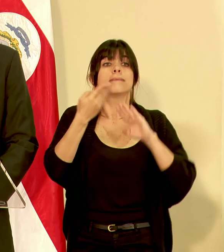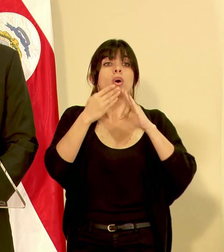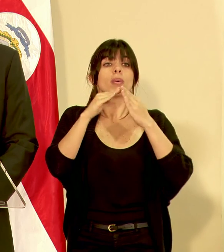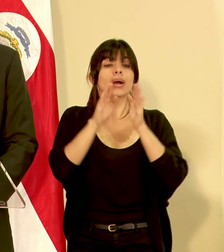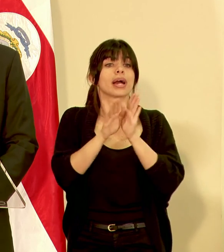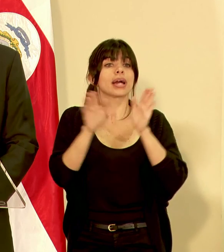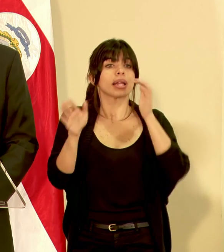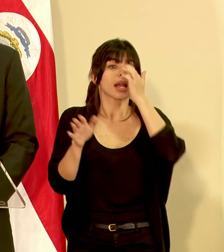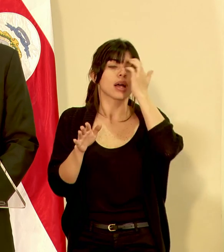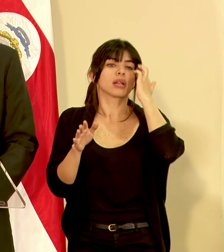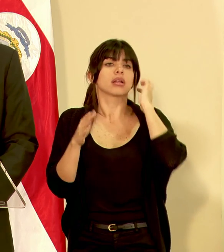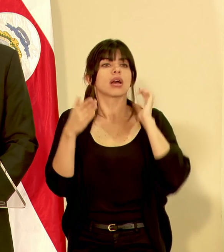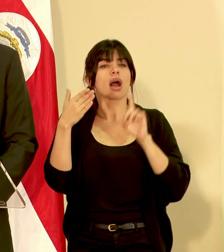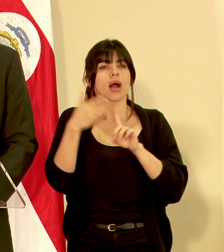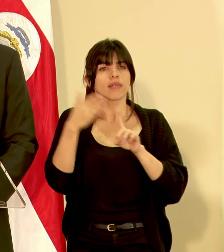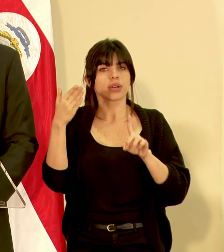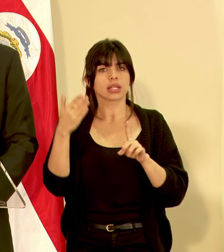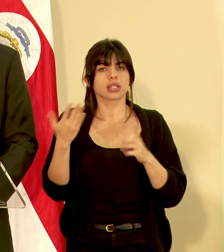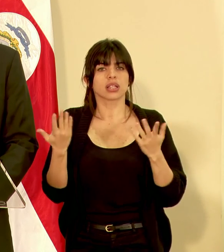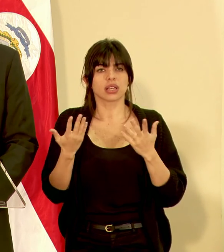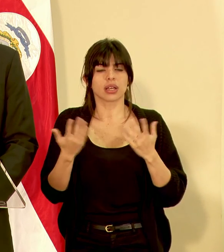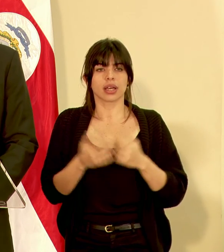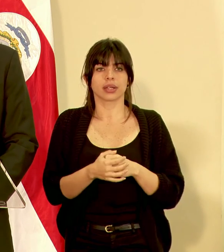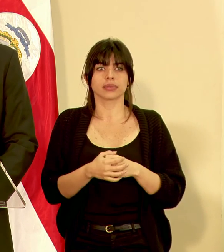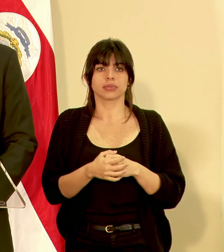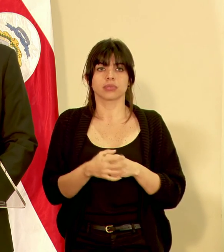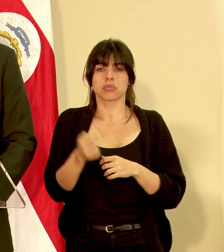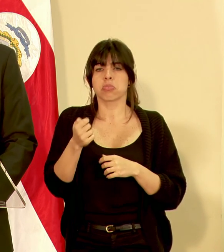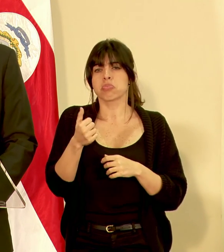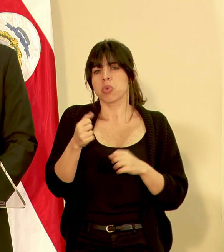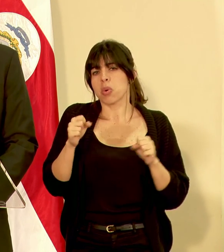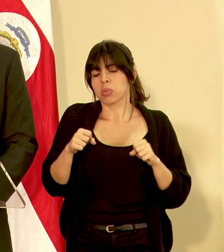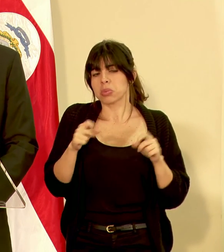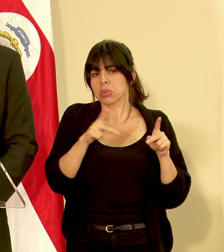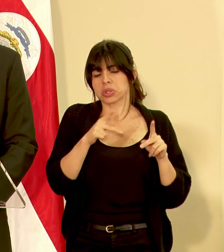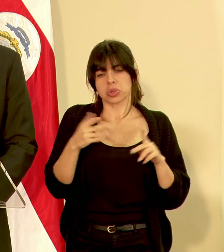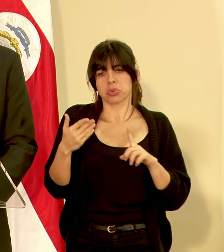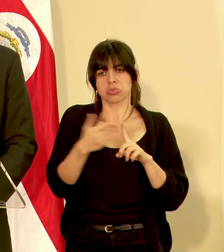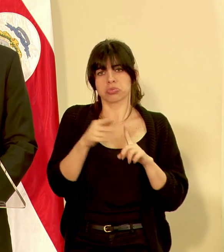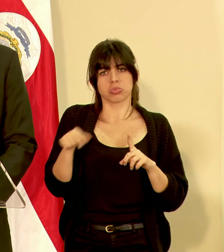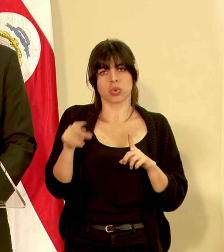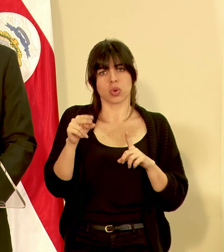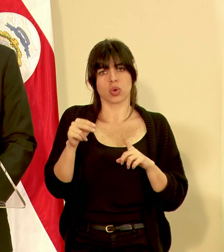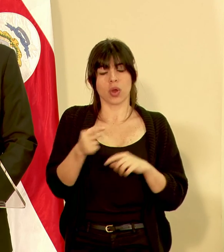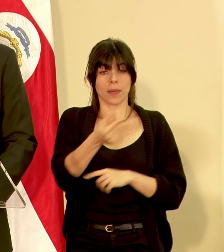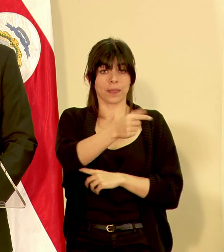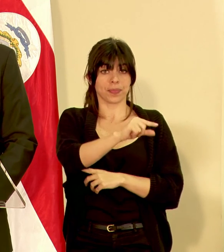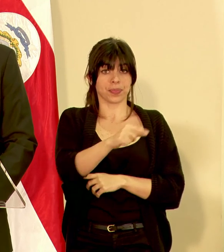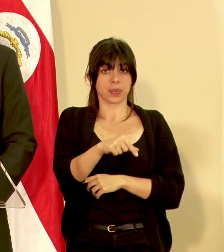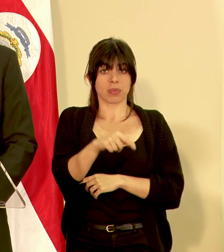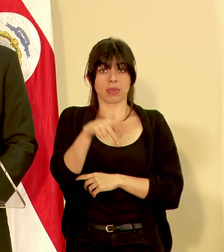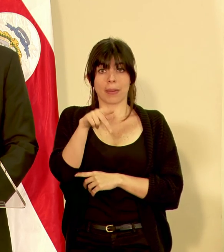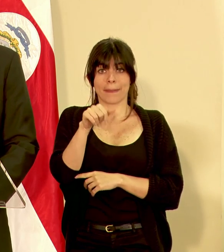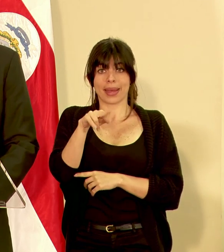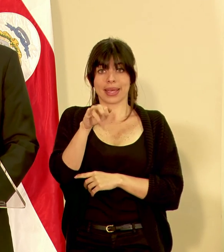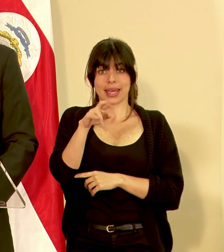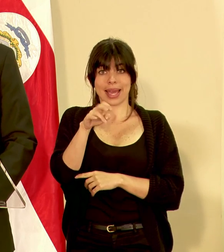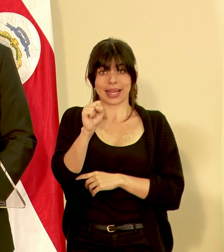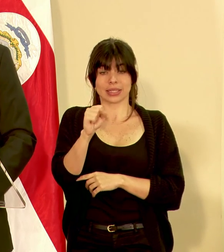la afectación pues es muy poco probable y las cuencas del río Aquiares